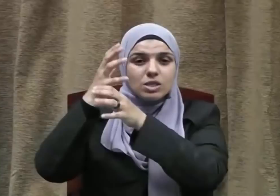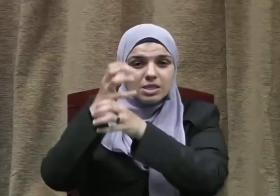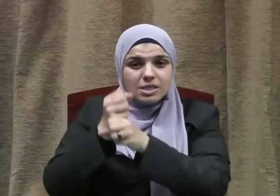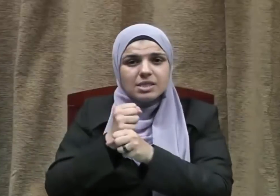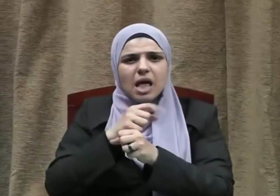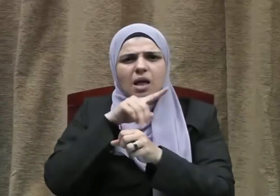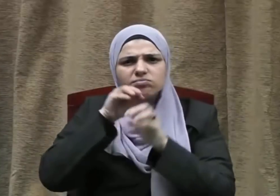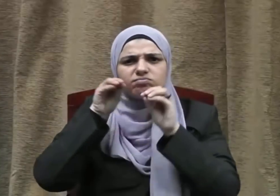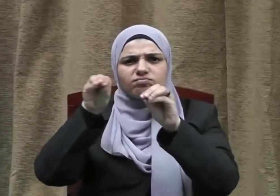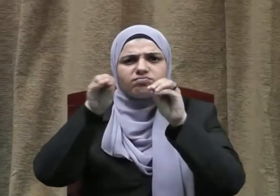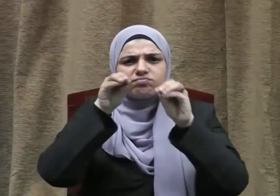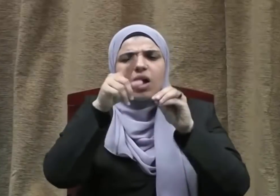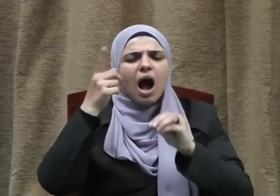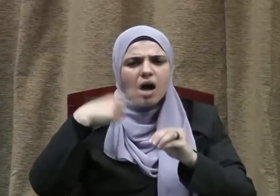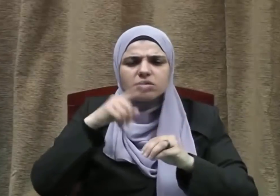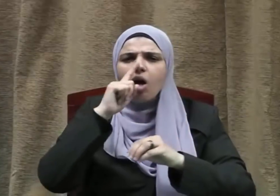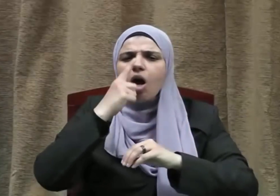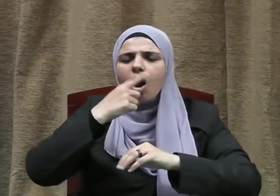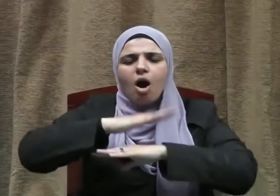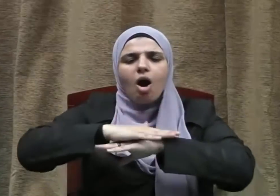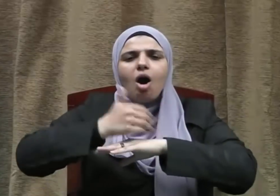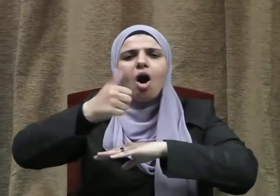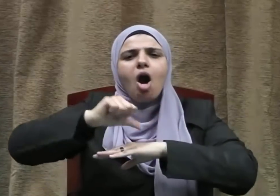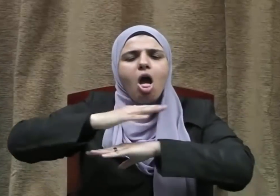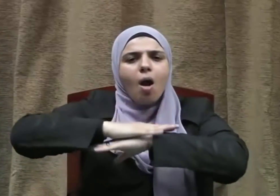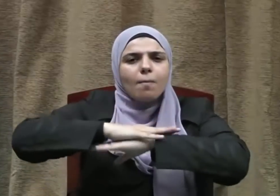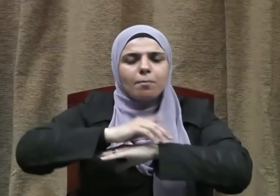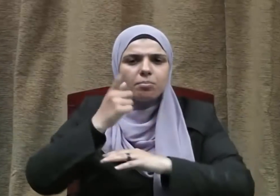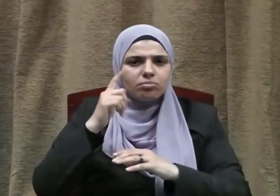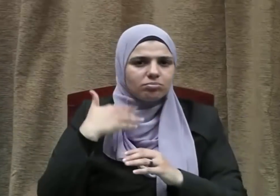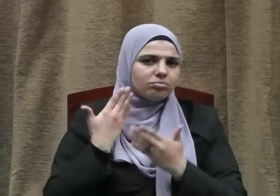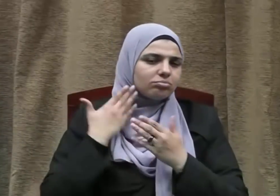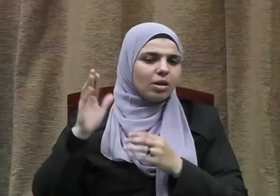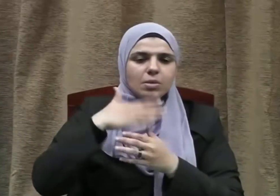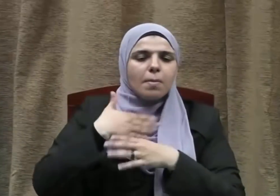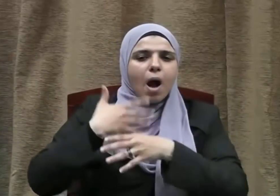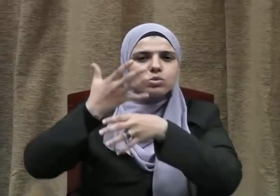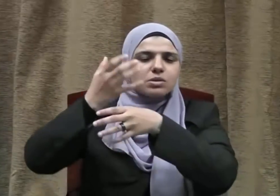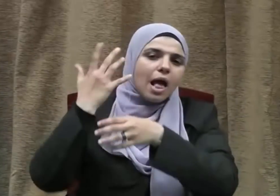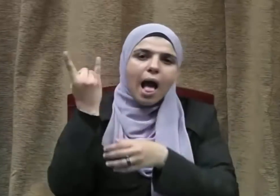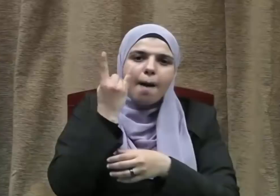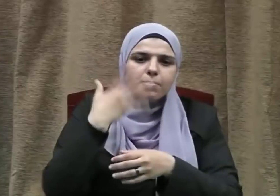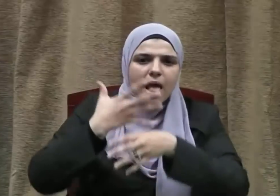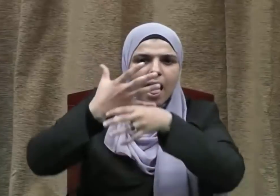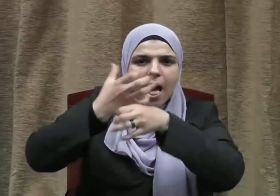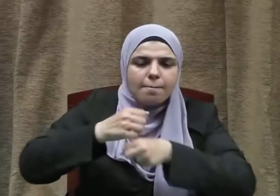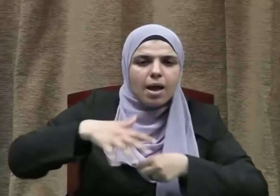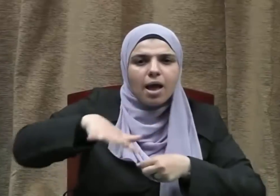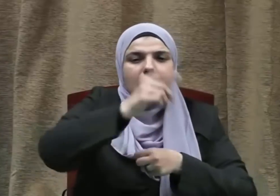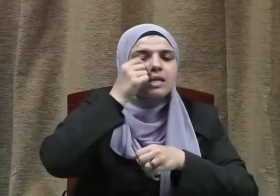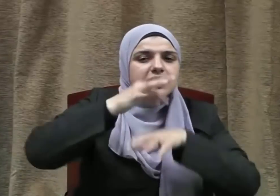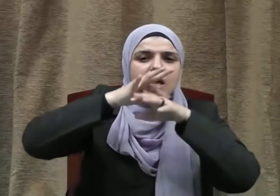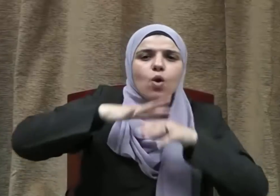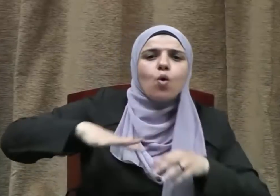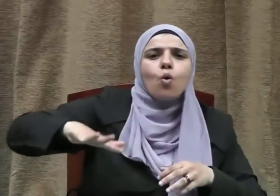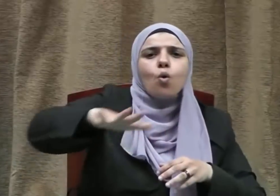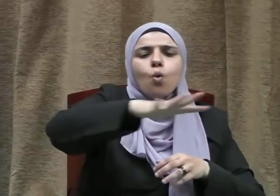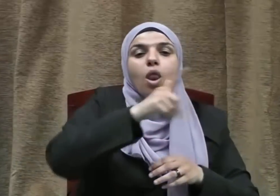عليه وسلم لهذه القيم النبيلة التي تحقق الأمن والأمان للإنسانية